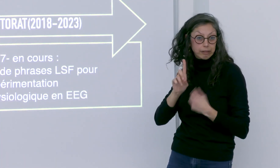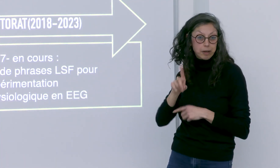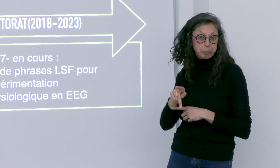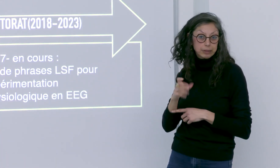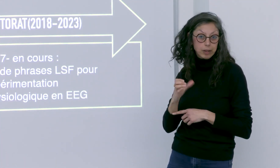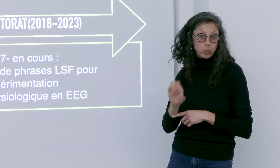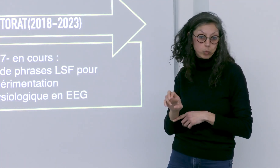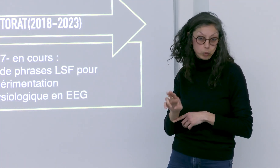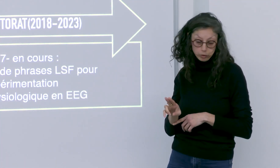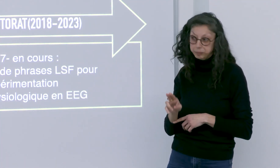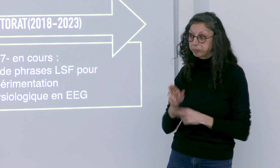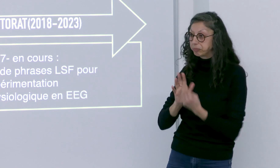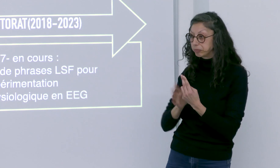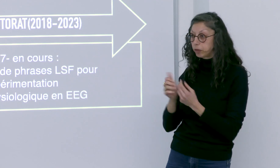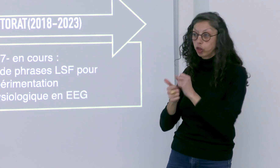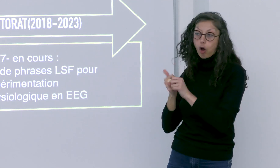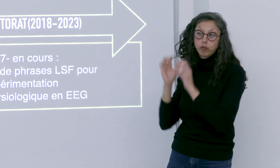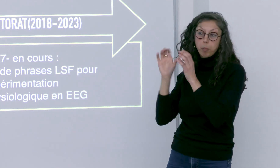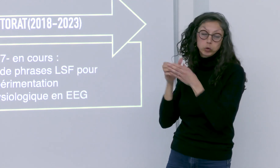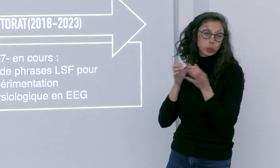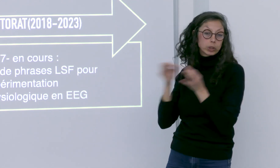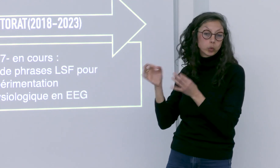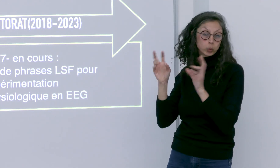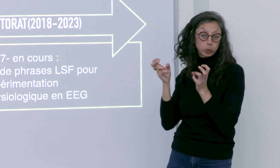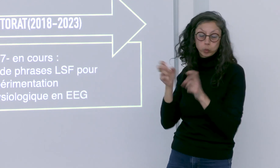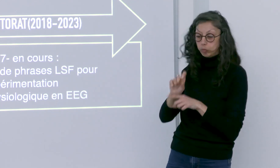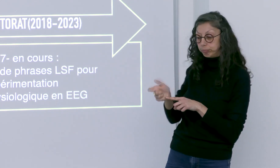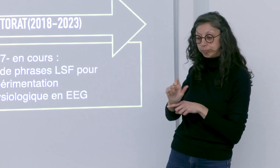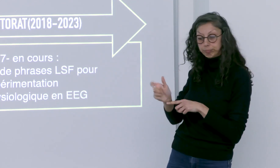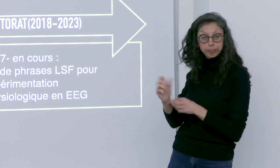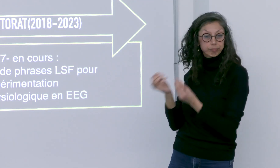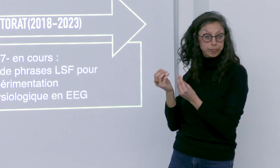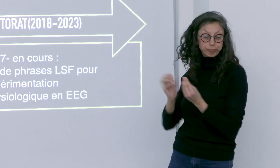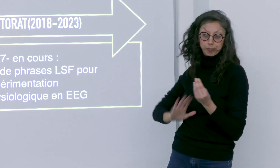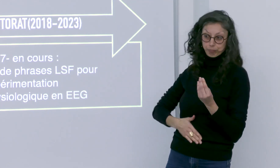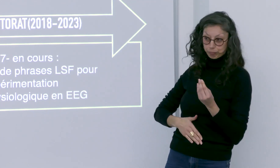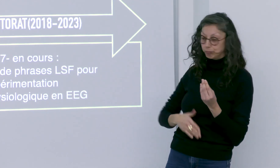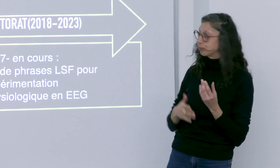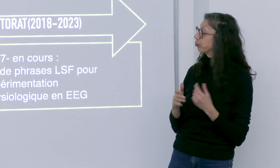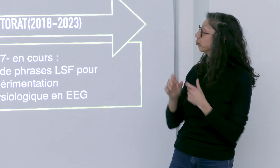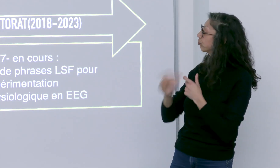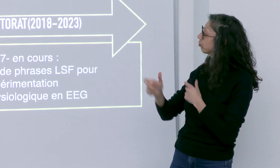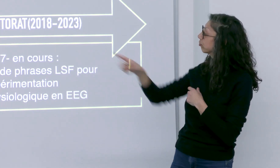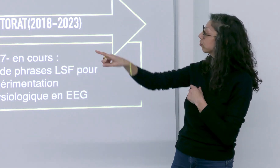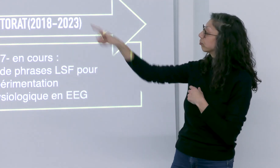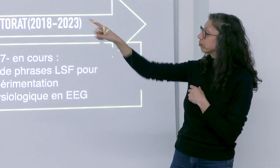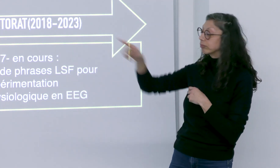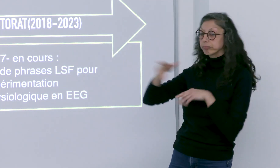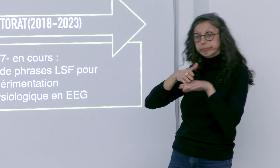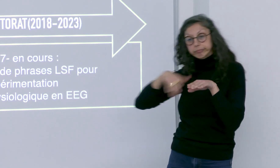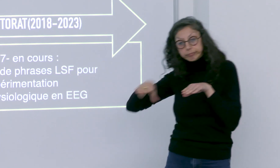En parallèle duquel j'ai mené un DPCU en formation continue, en alternance.